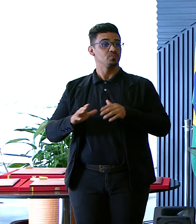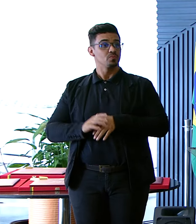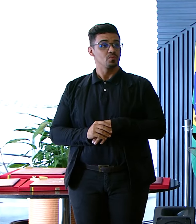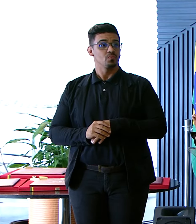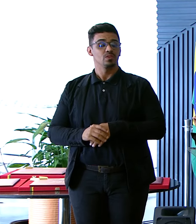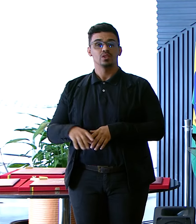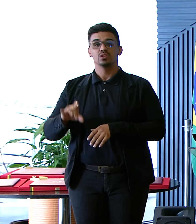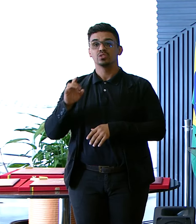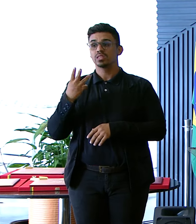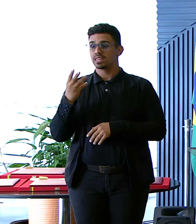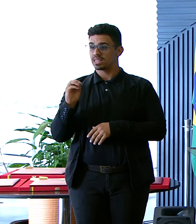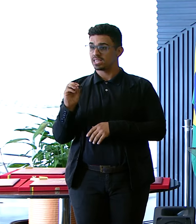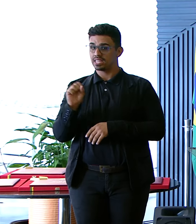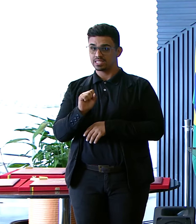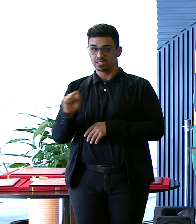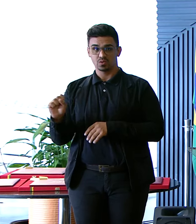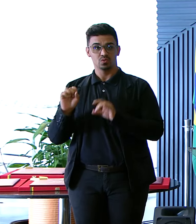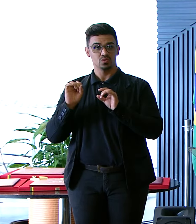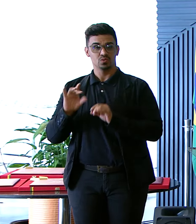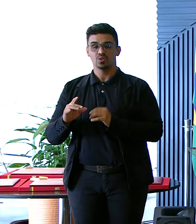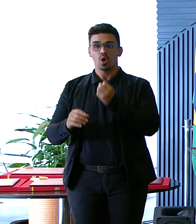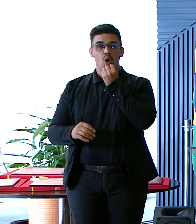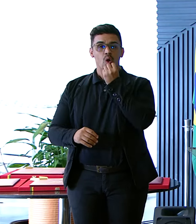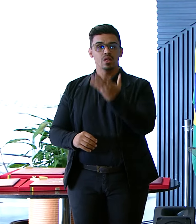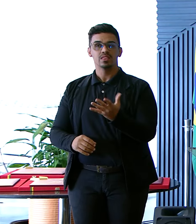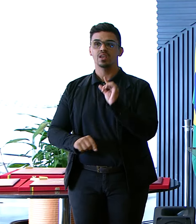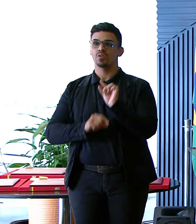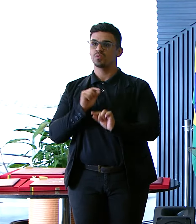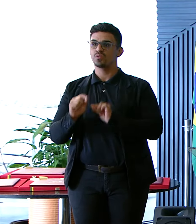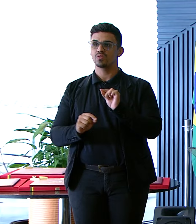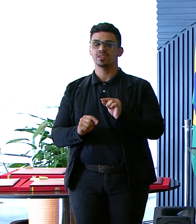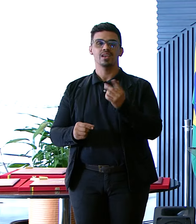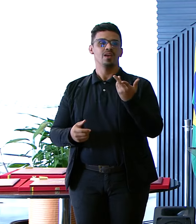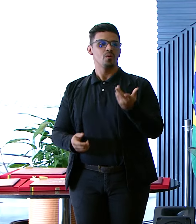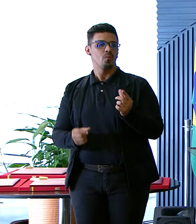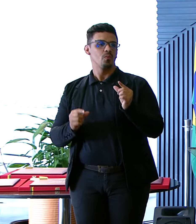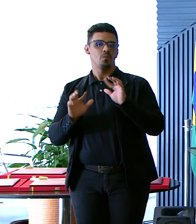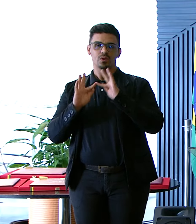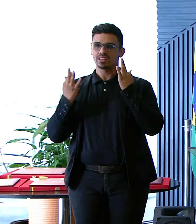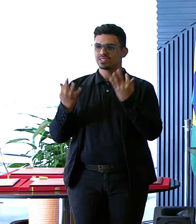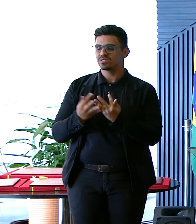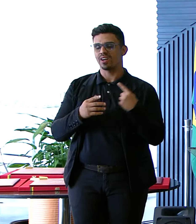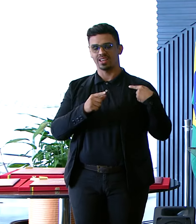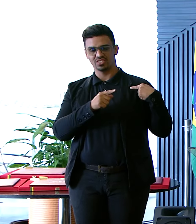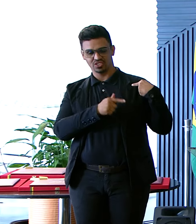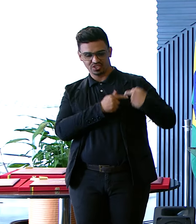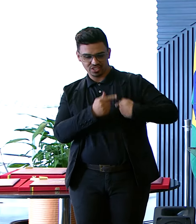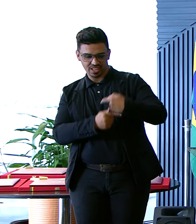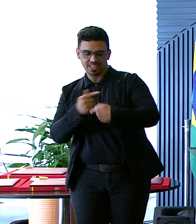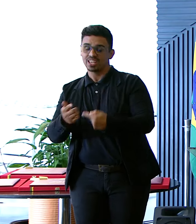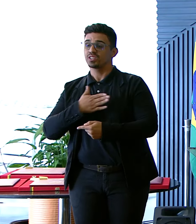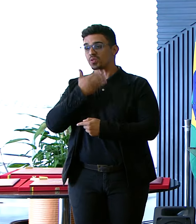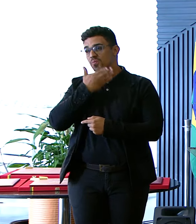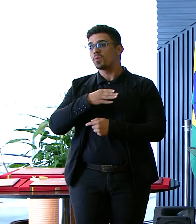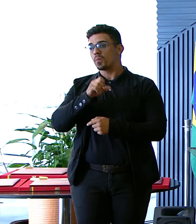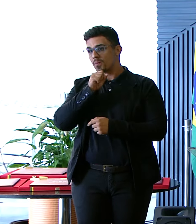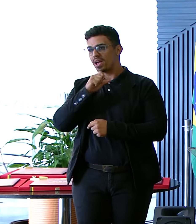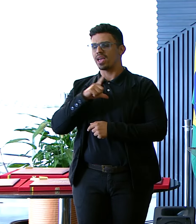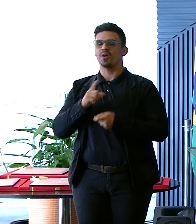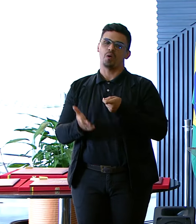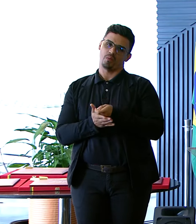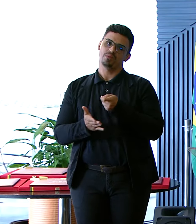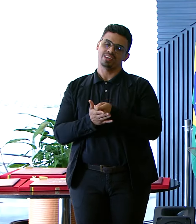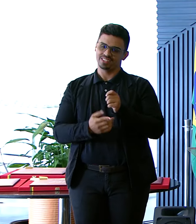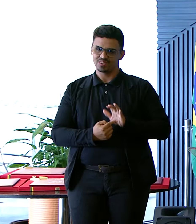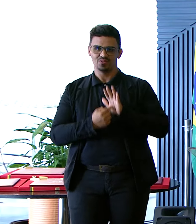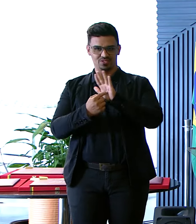30 segundos Sobre a história Um pouco genética Do meu pai Que eu acho Que é isso Que eu tenho Obrigação